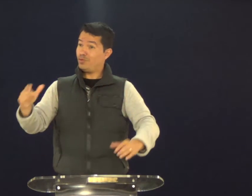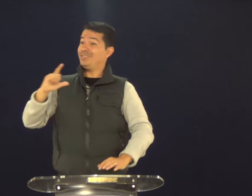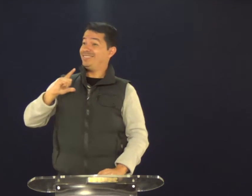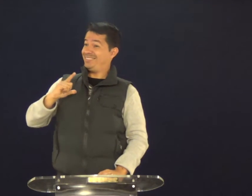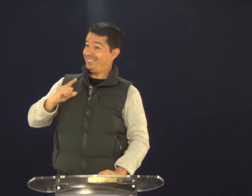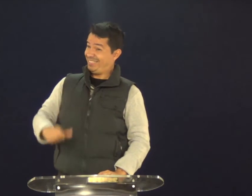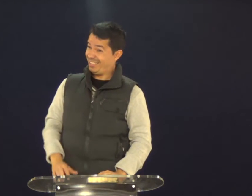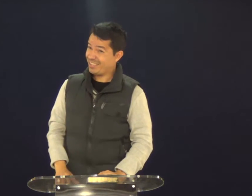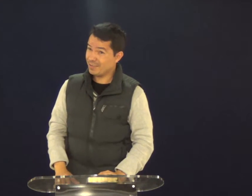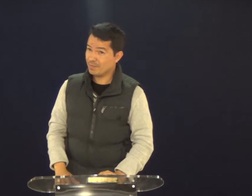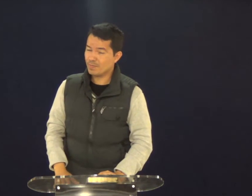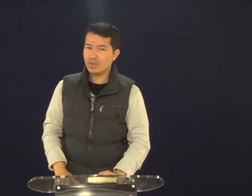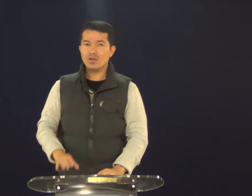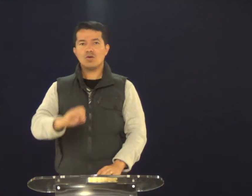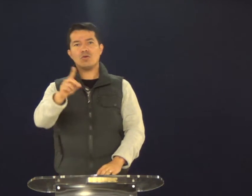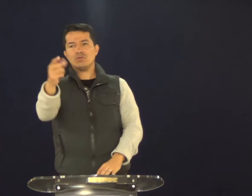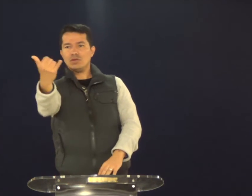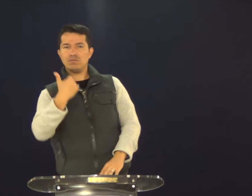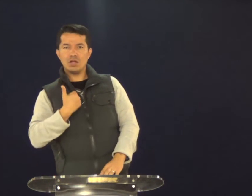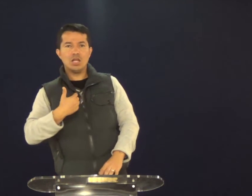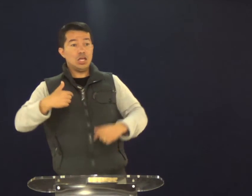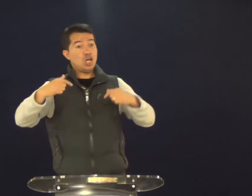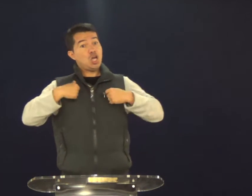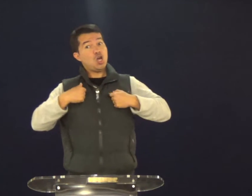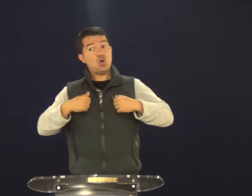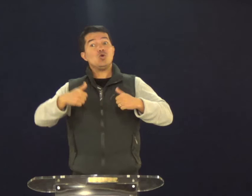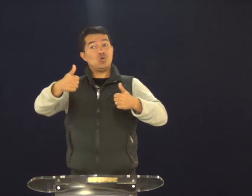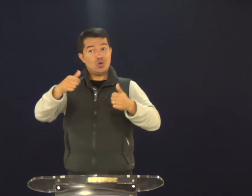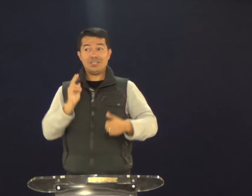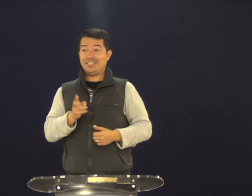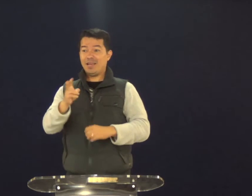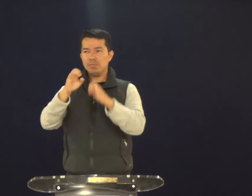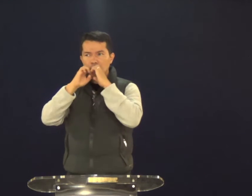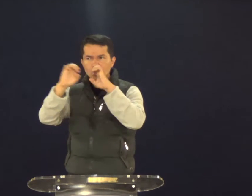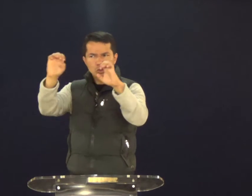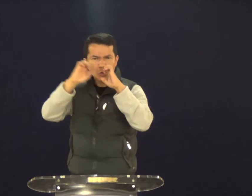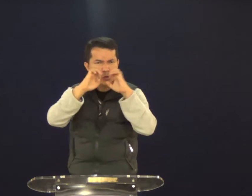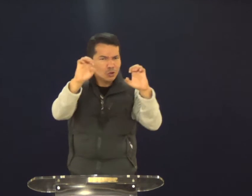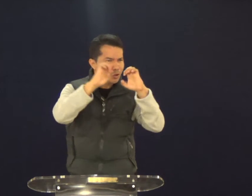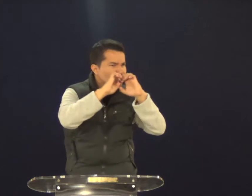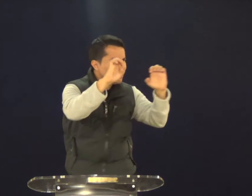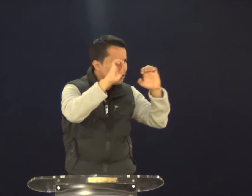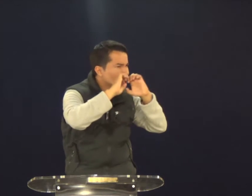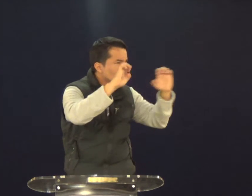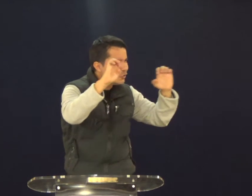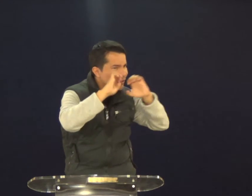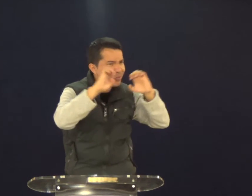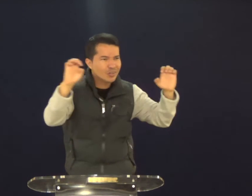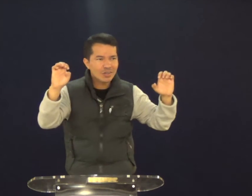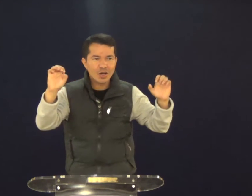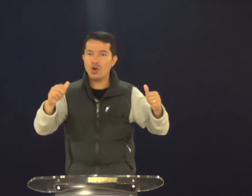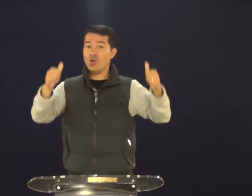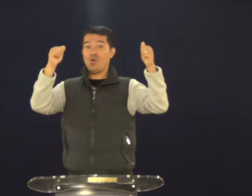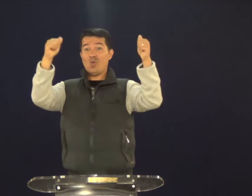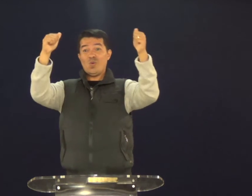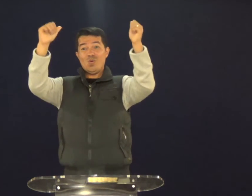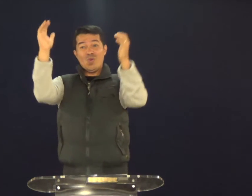Isso gera fruto. Você tem fruto. Agora, você me fala, sim, pastor. Eu sempre evangelizo. Sempre.